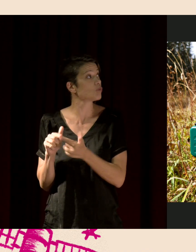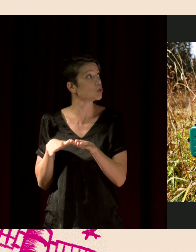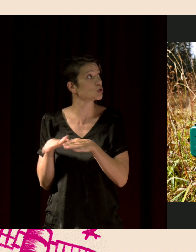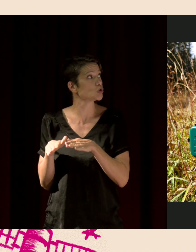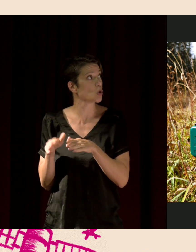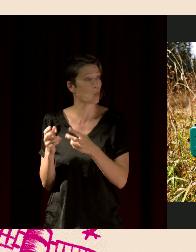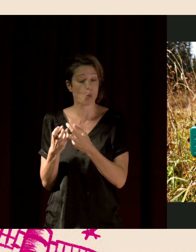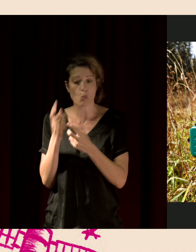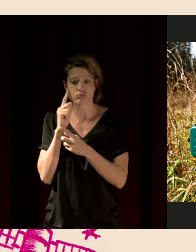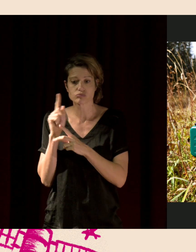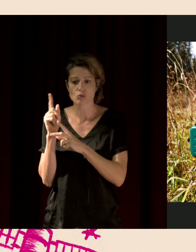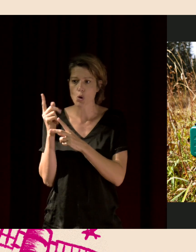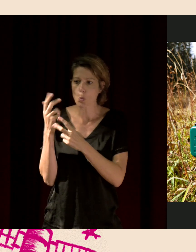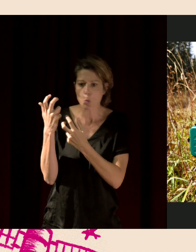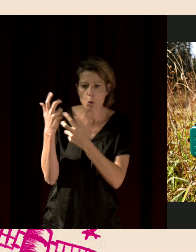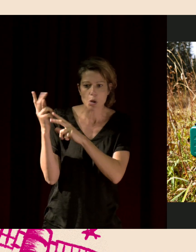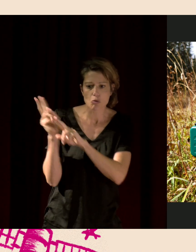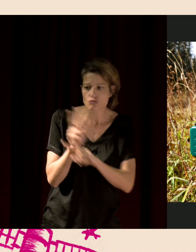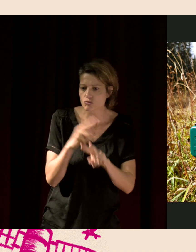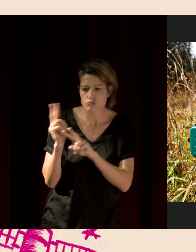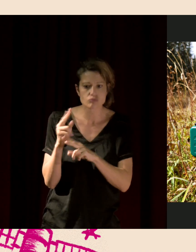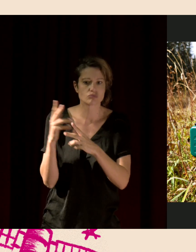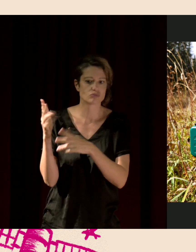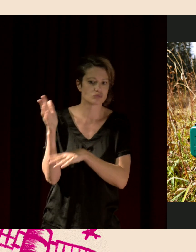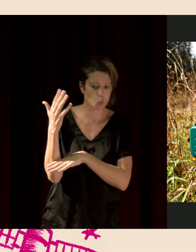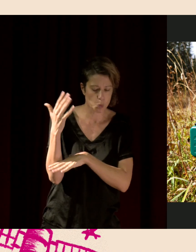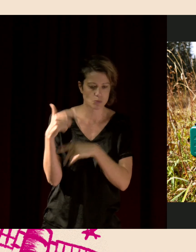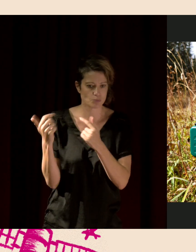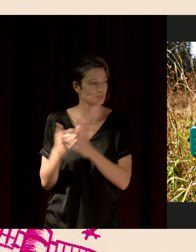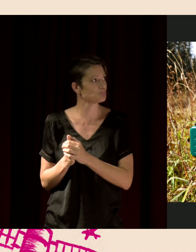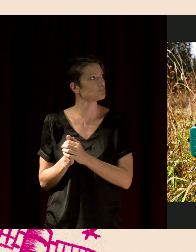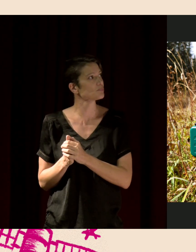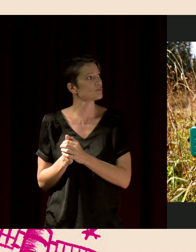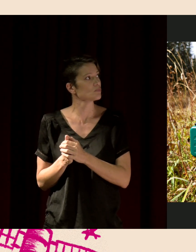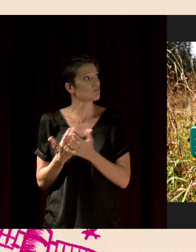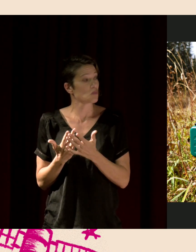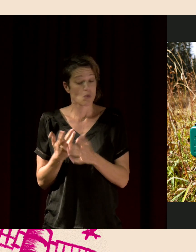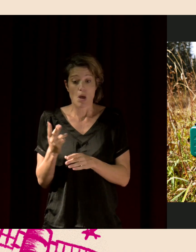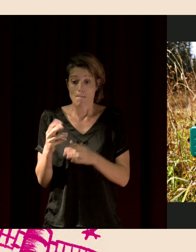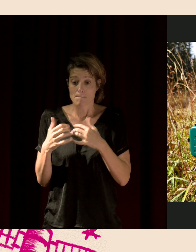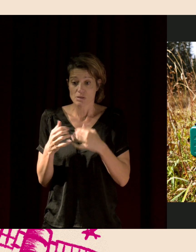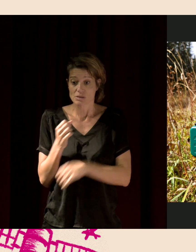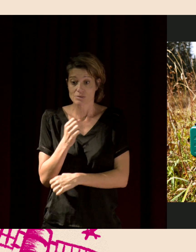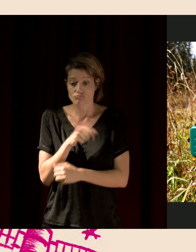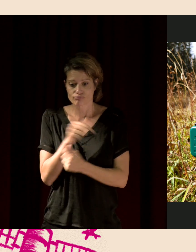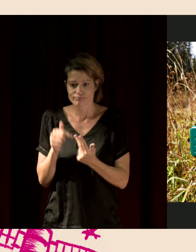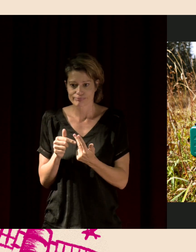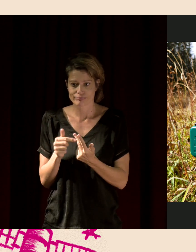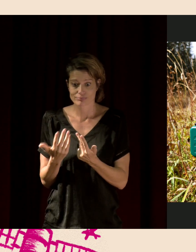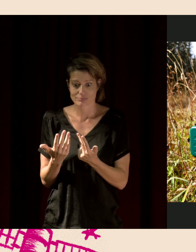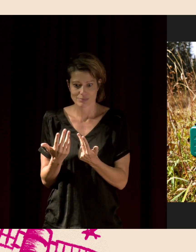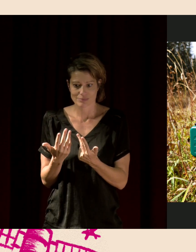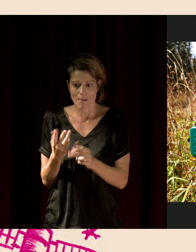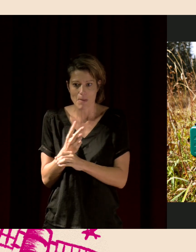c'est une forêt de France métropolitaine, dans le Haut-Jura. Donc voilà, ce qui est bien avec ces appareils, c'est qu'on disparaît.